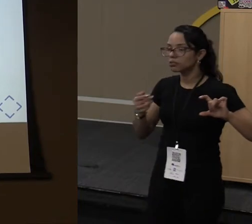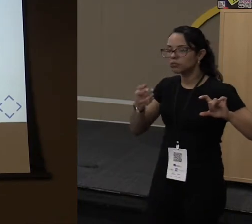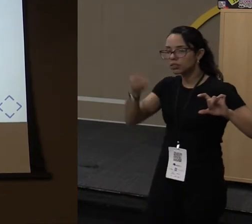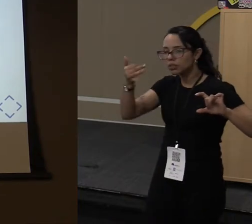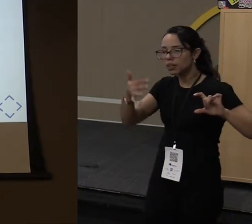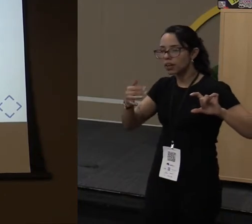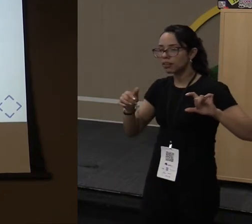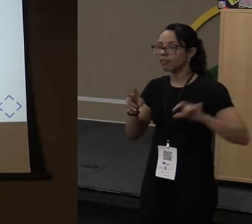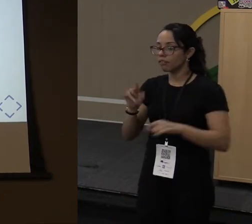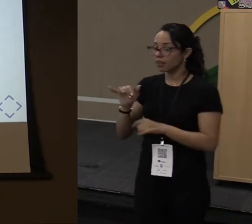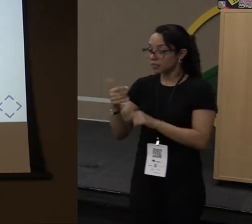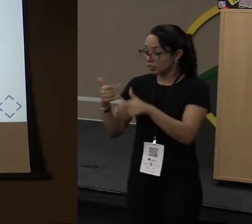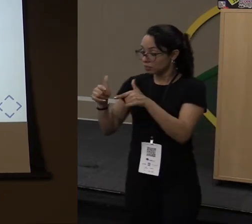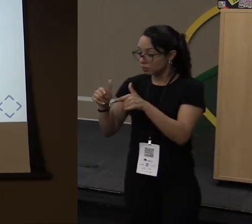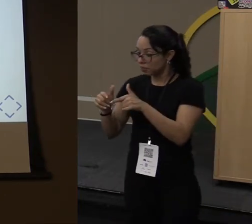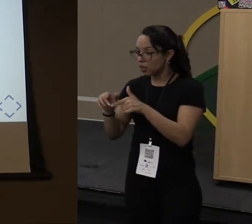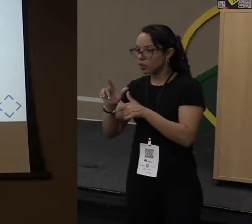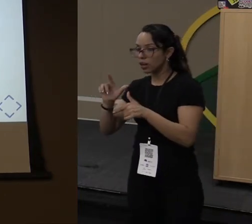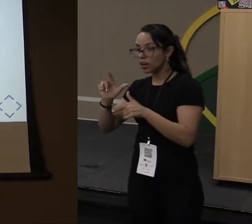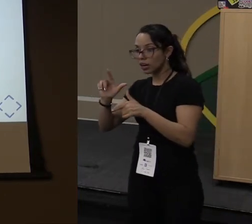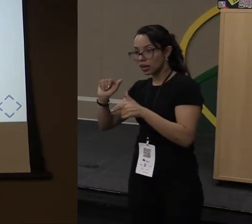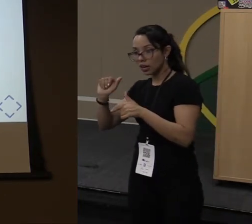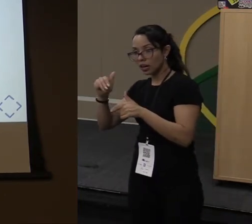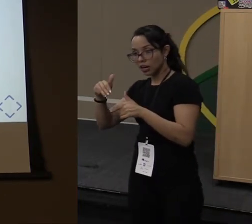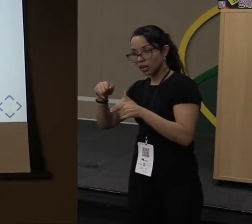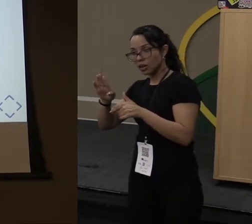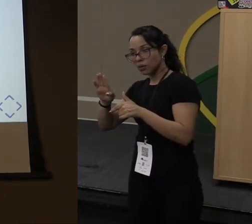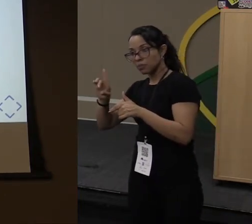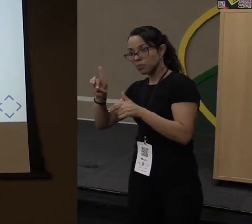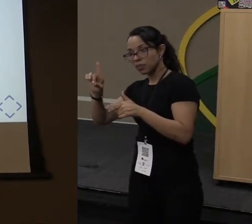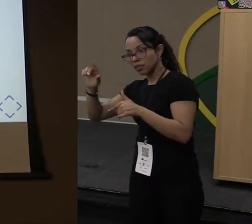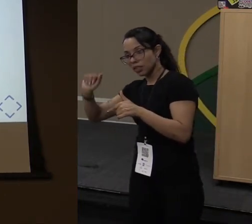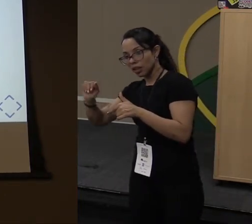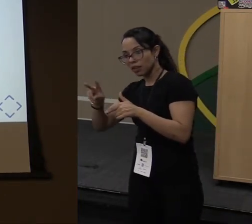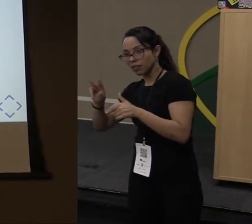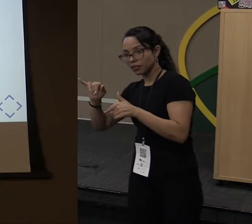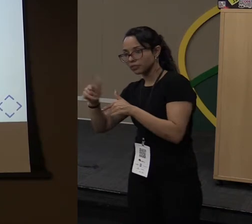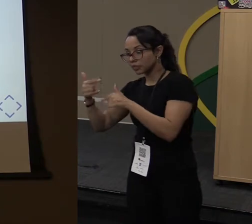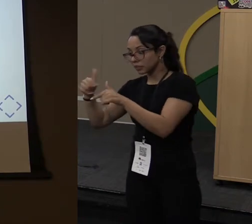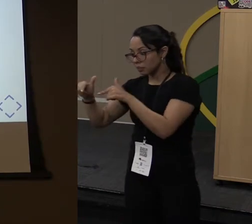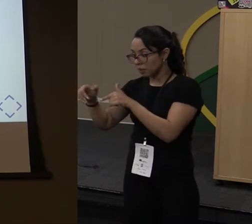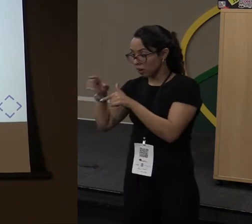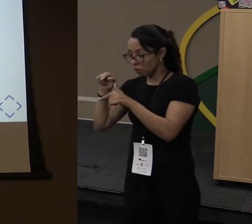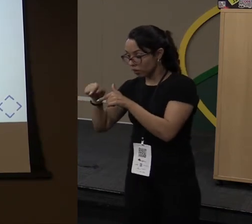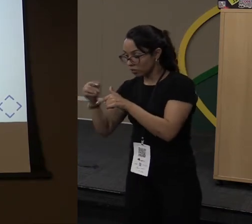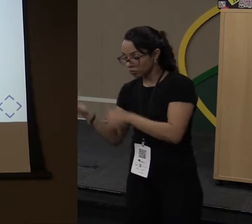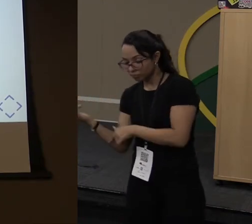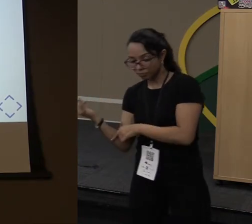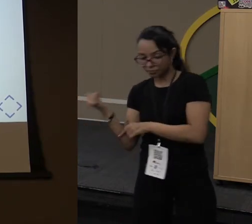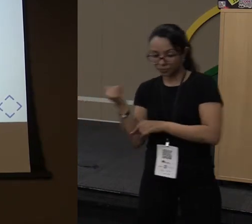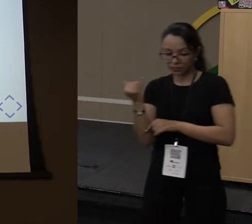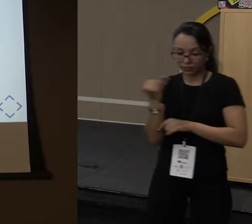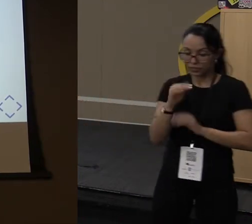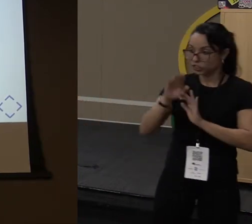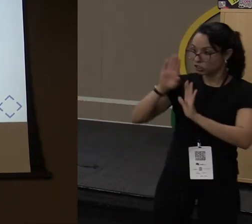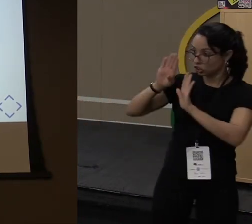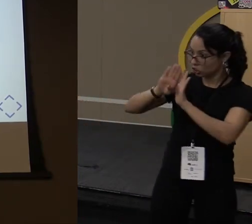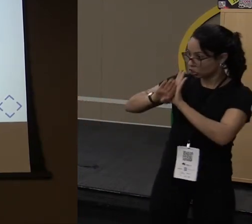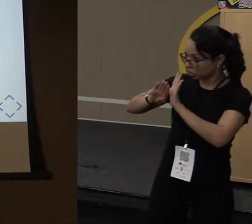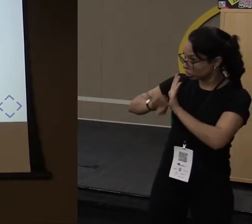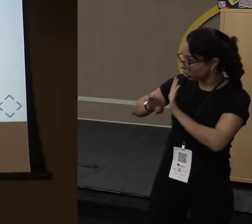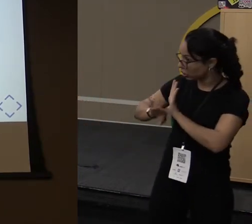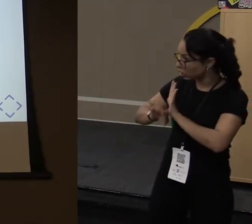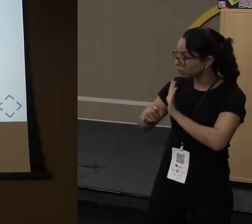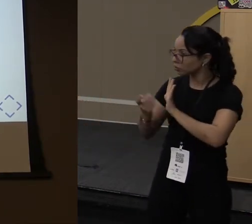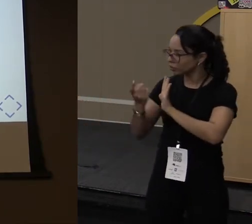trabalha com inteiros. O nome da variável, que é soma mais um, que era o nome da função. Eu tiro aquele integer que estava no x, não preciso